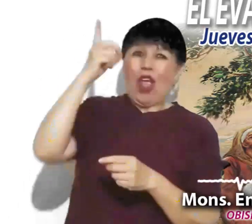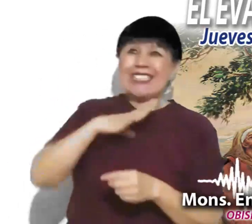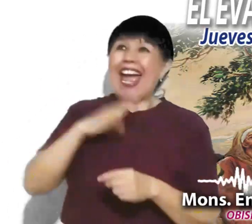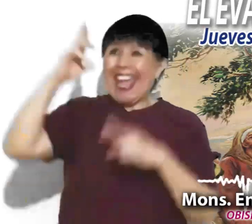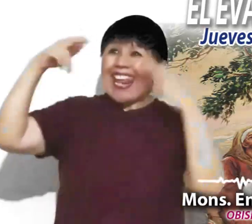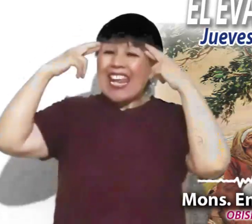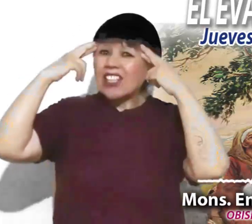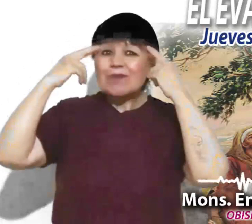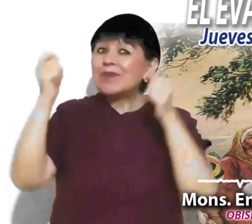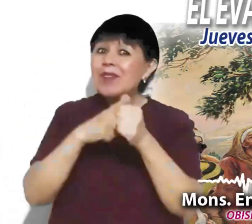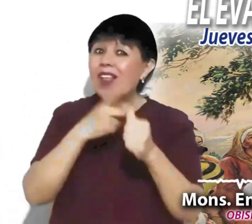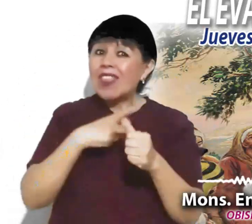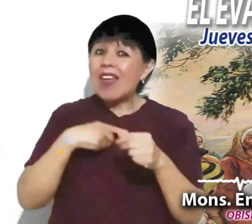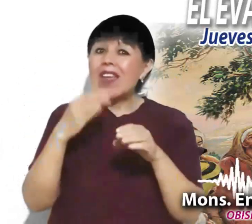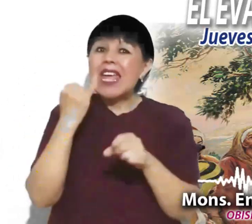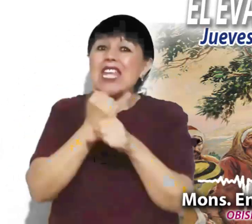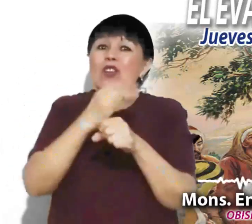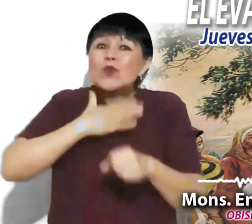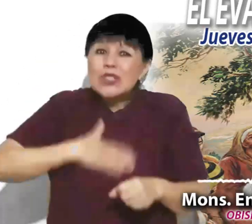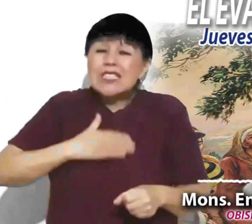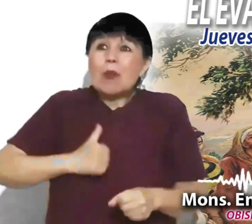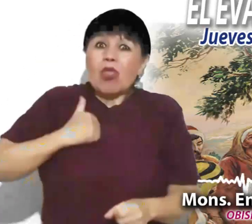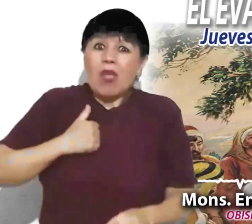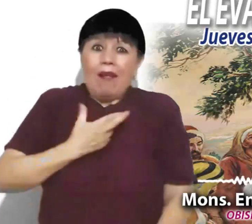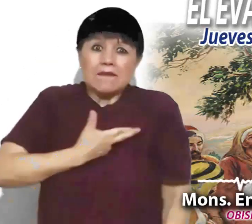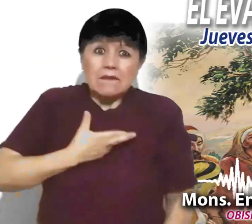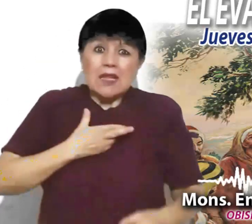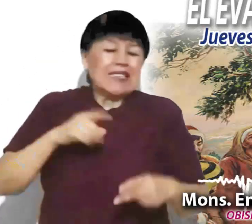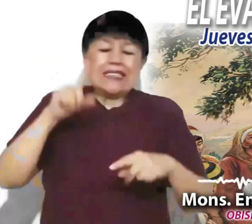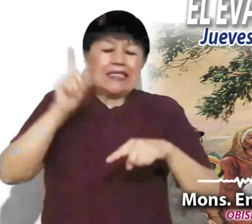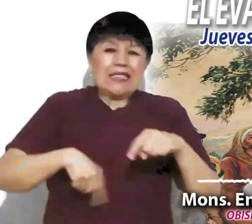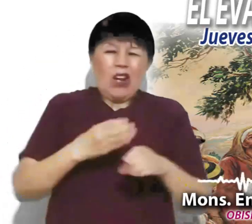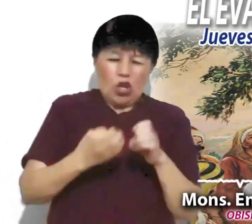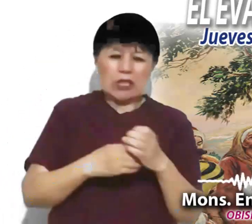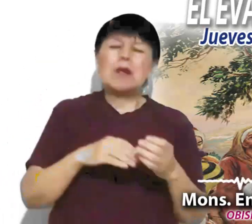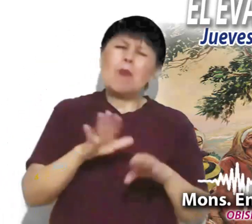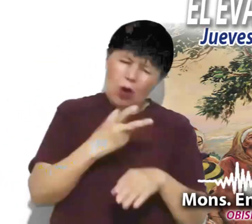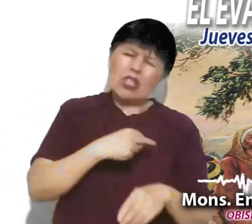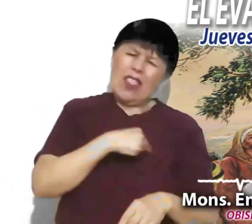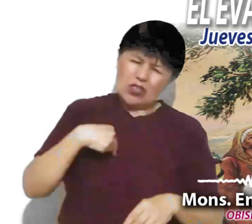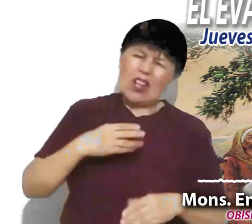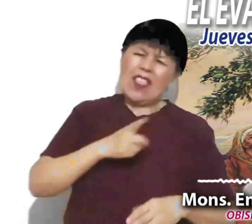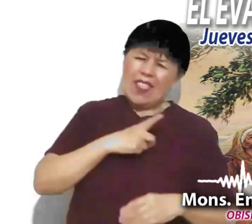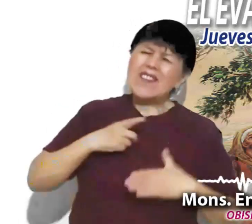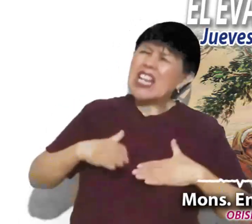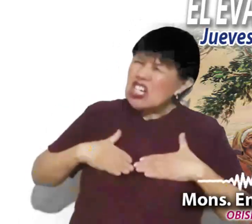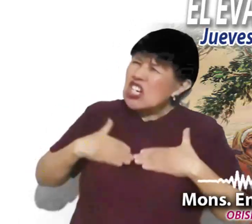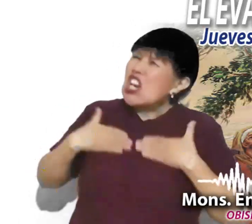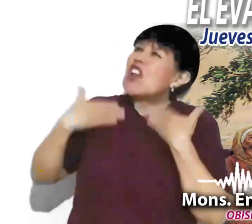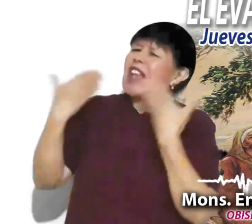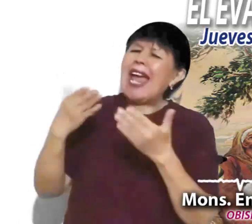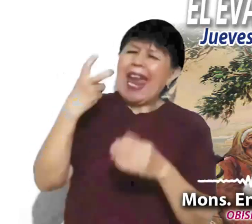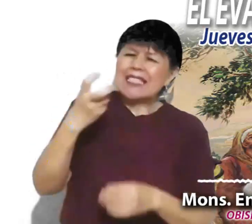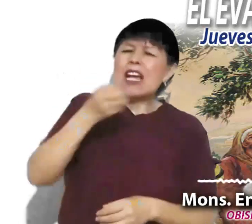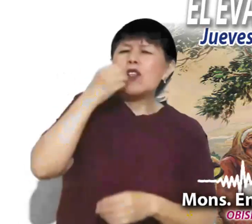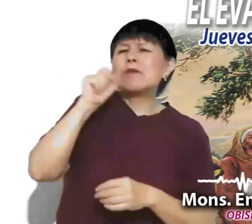liberado de nuestros males, injusticia, ambición y poder. Oremos confiadamente con esta plegaria que el